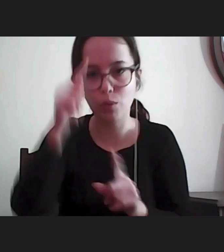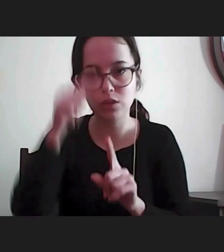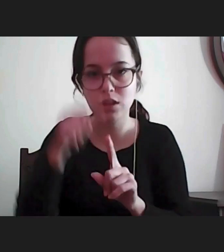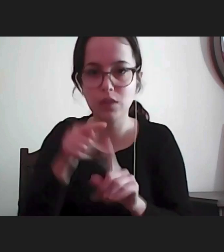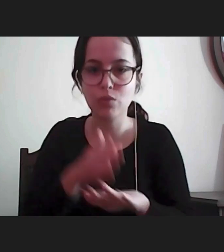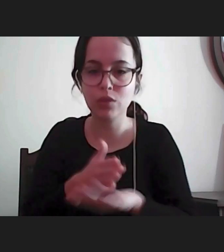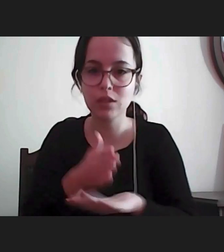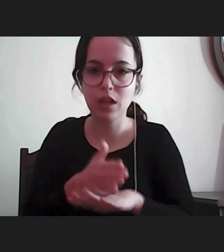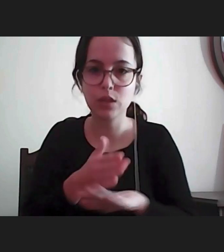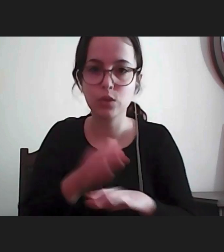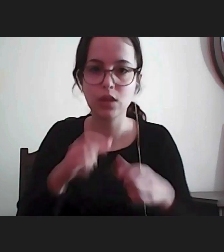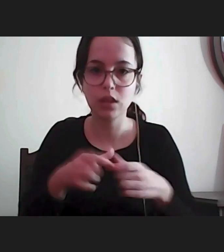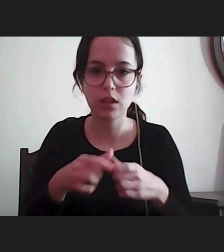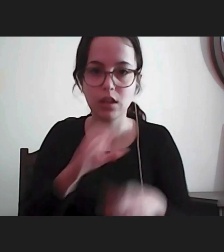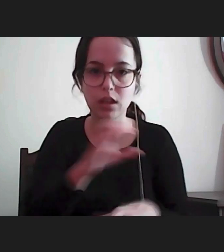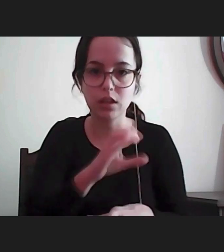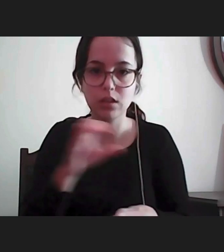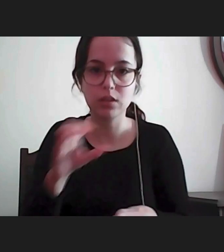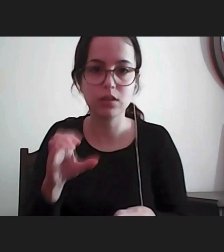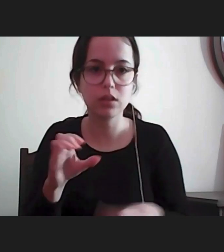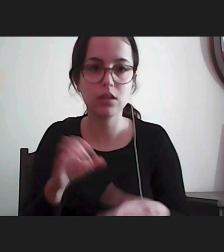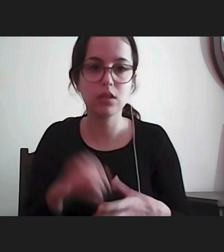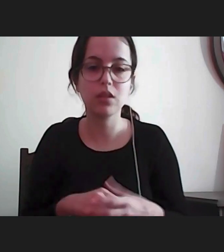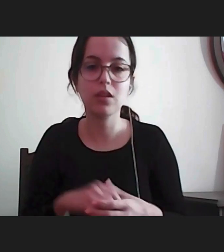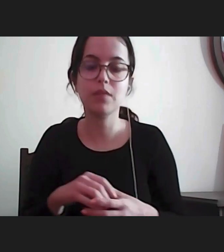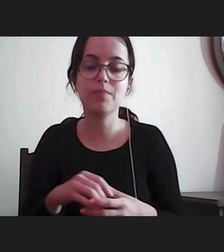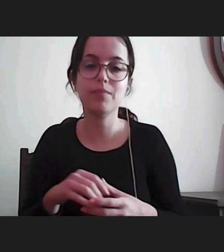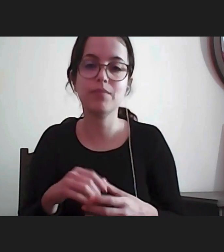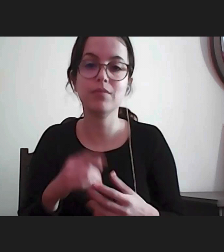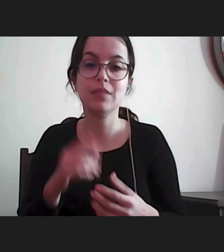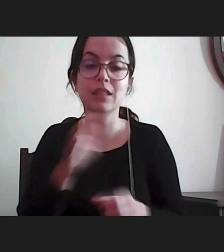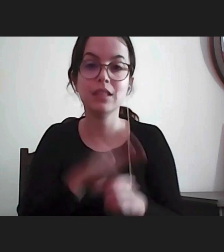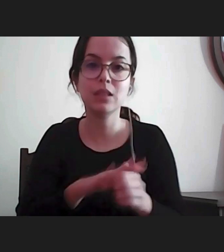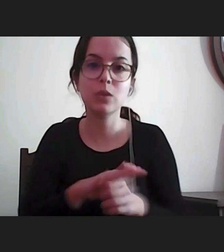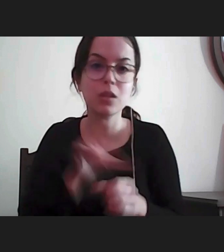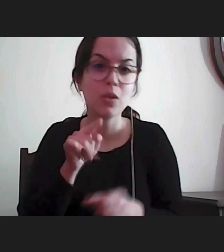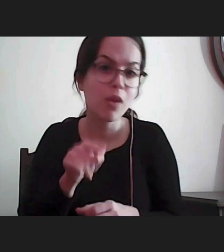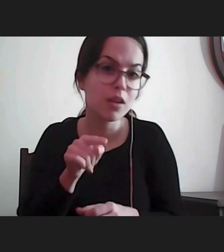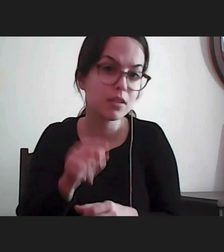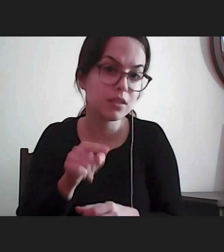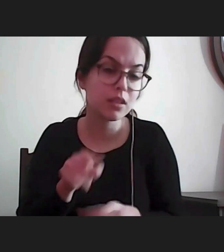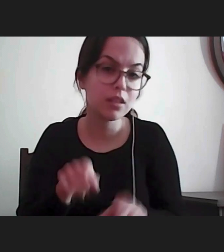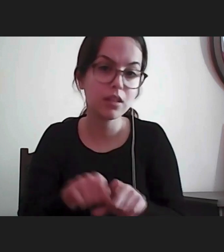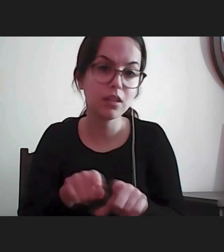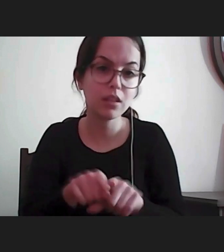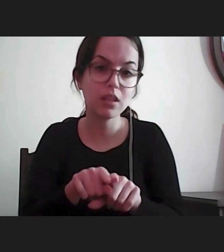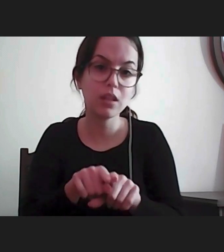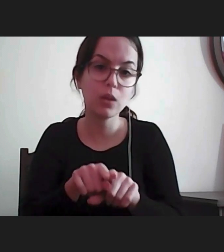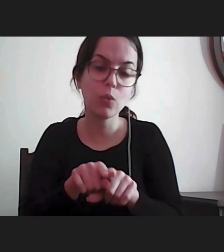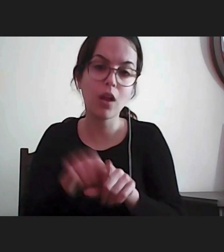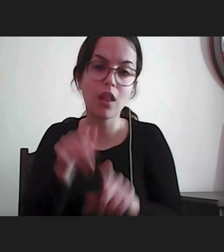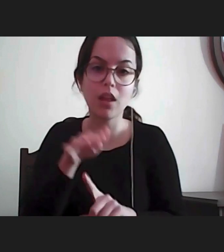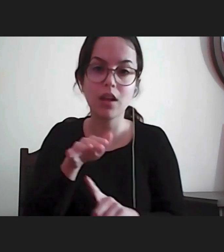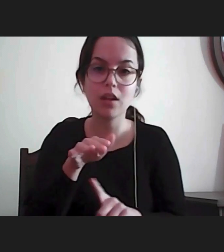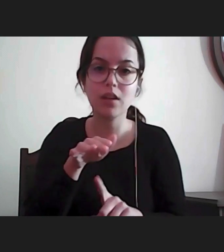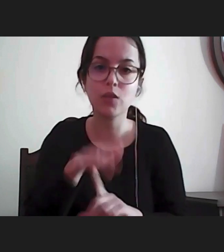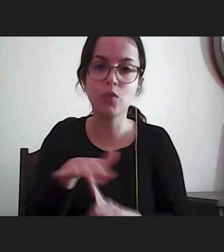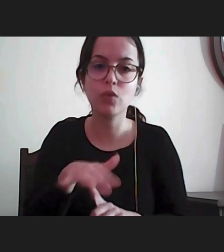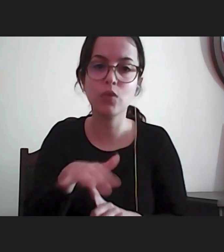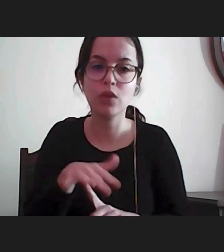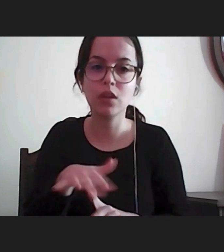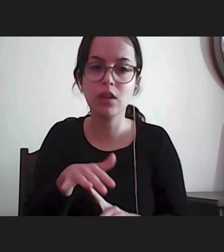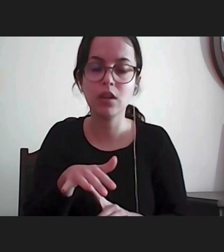de cidadão Ora bem esta situação foi vista como uma situação que implicava que era